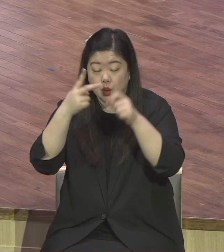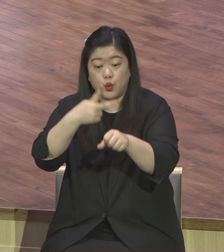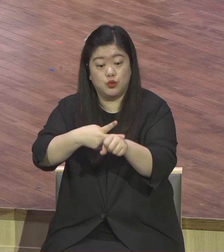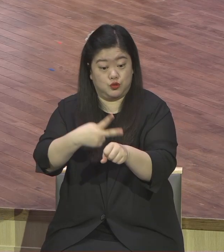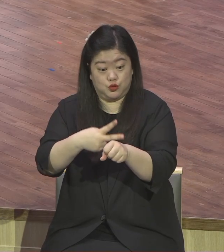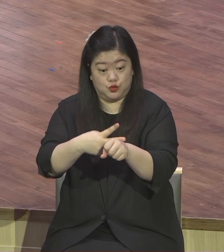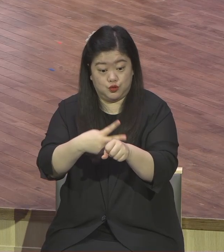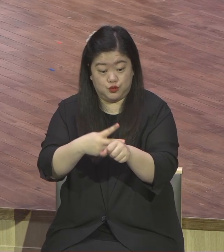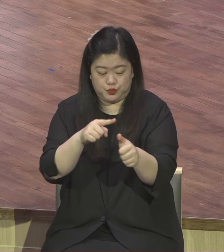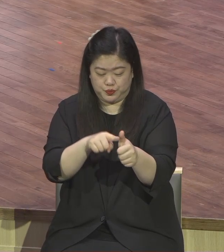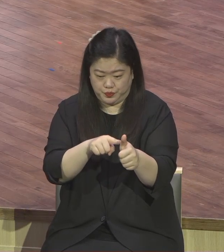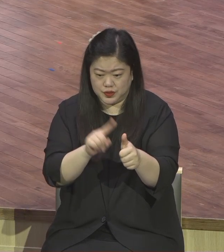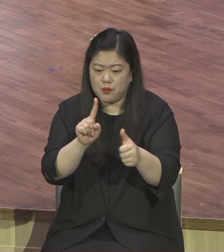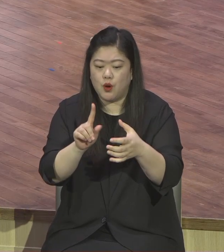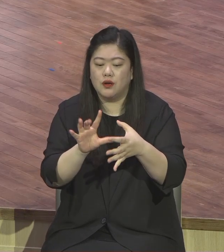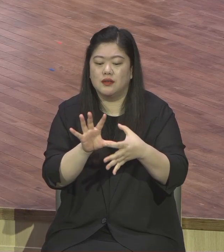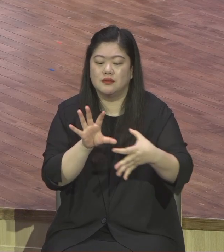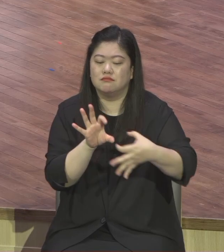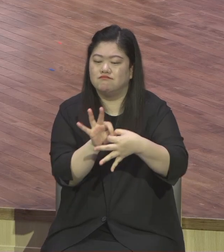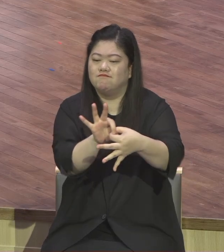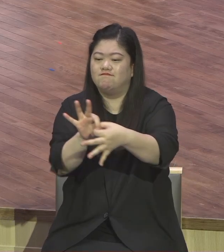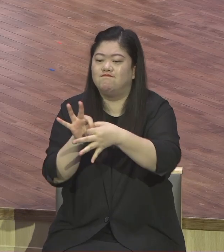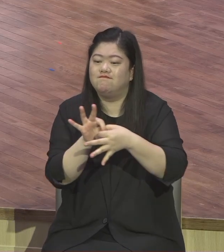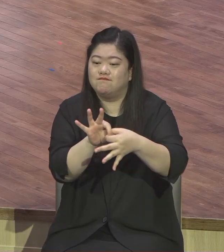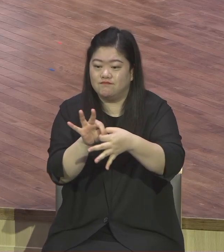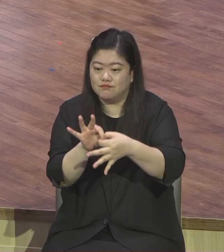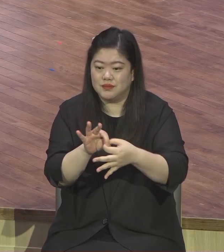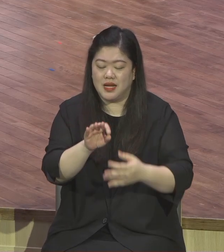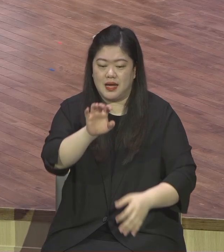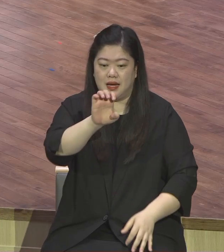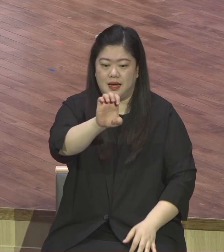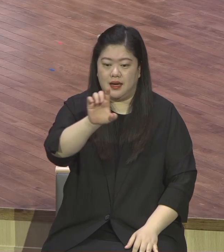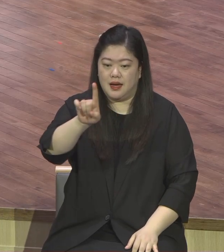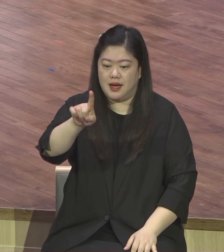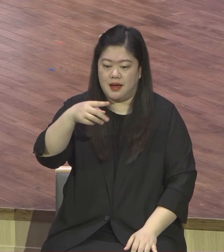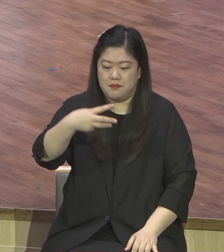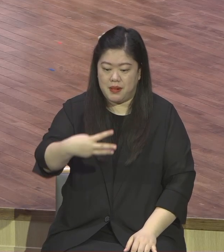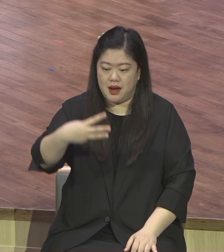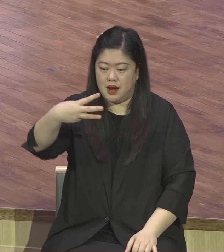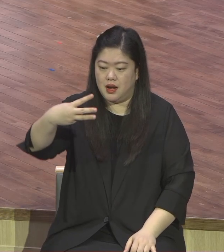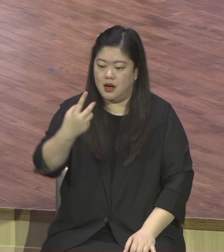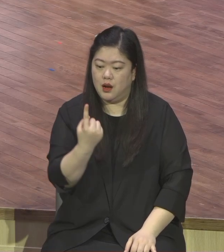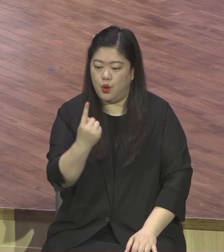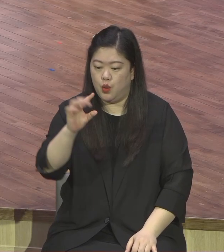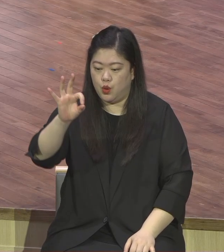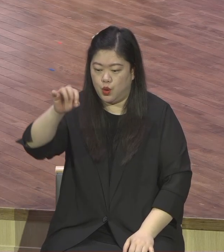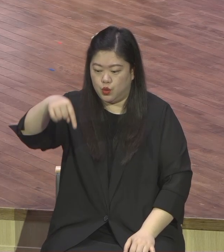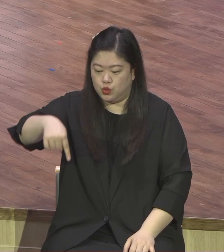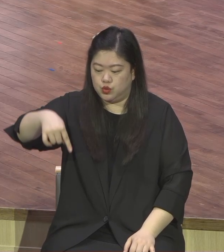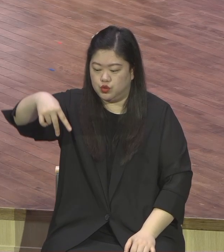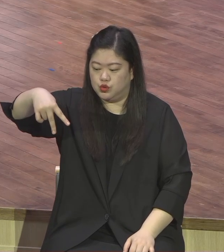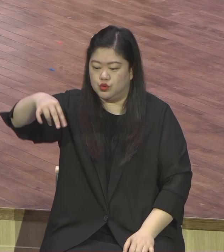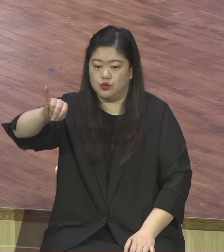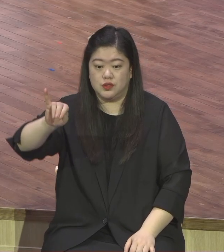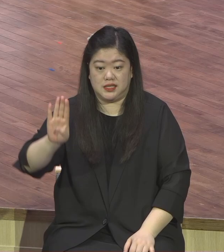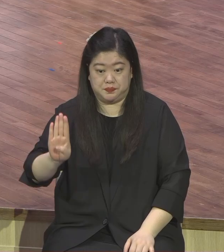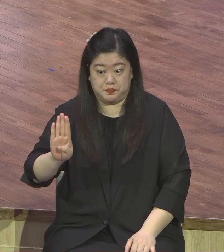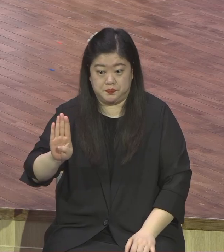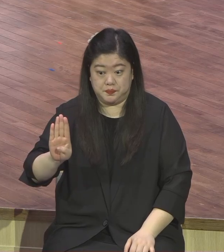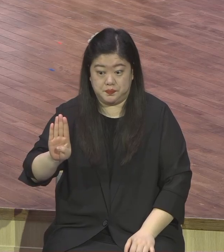바바라 켈리먼 이 켈리먼이요 팔로십 이란 책을 썼는데 팔로우 뭐입니까 팔로우 나를